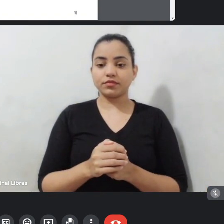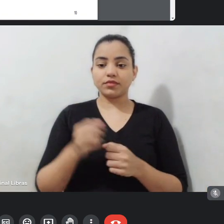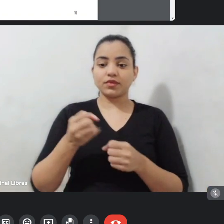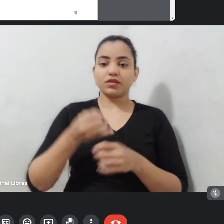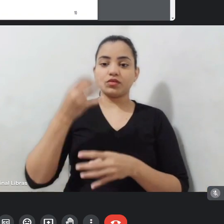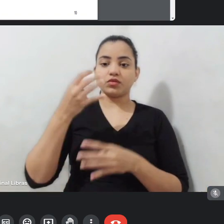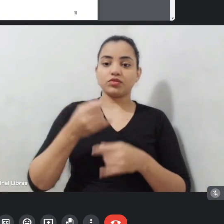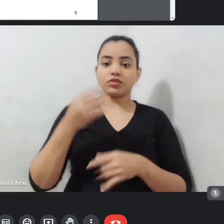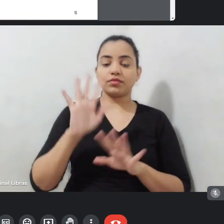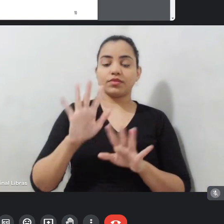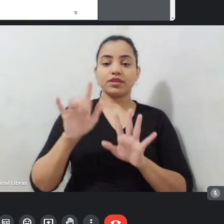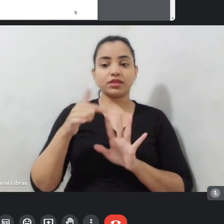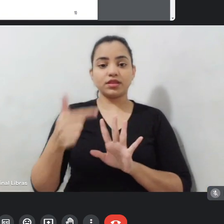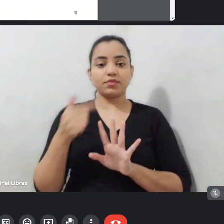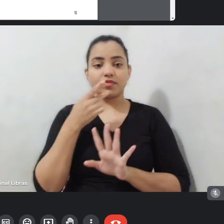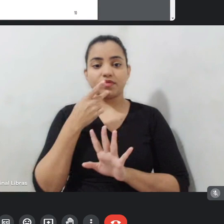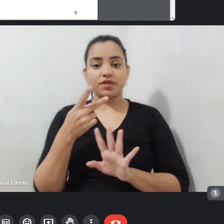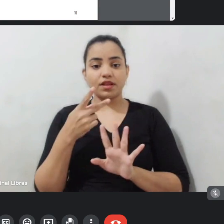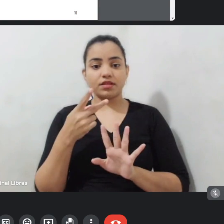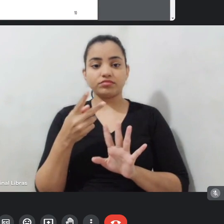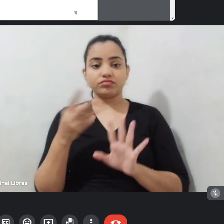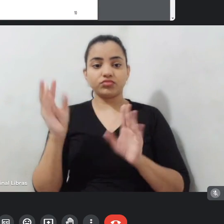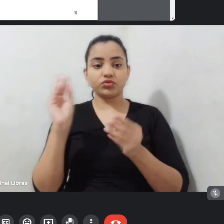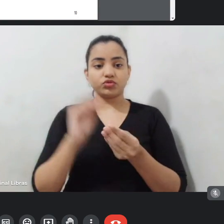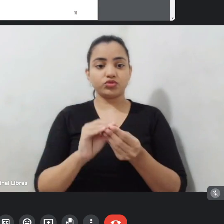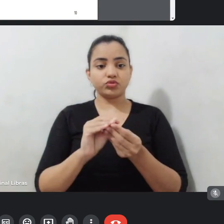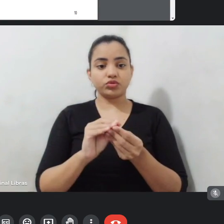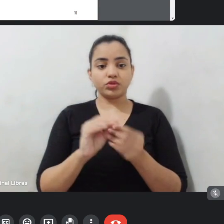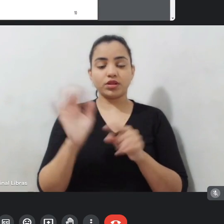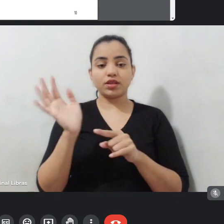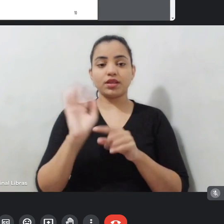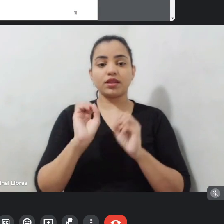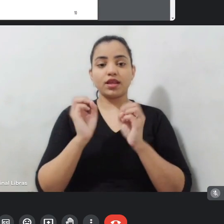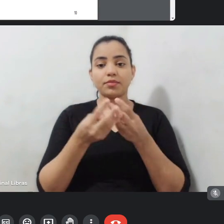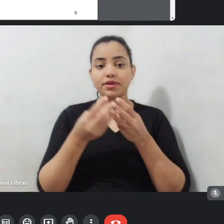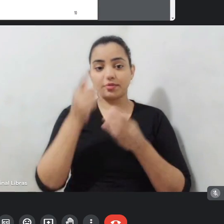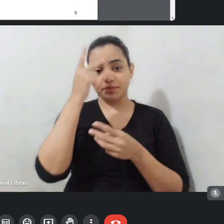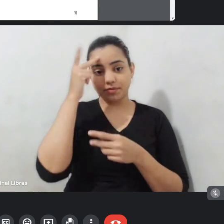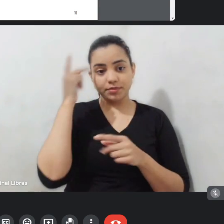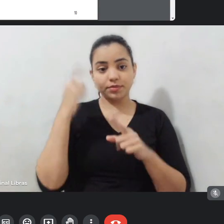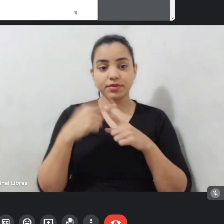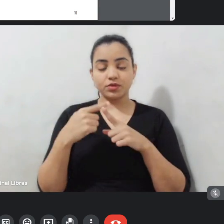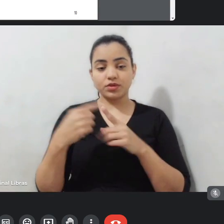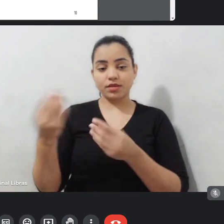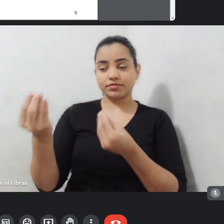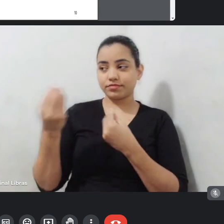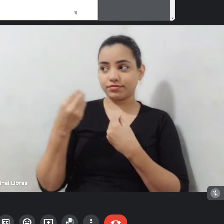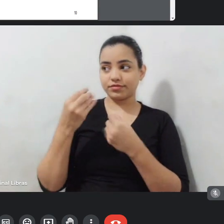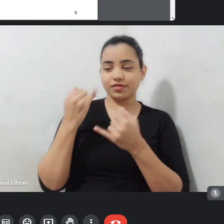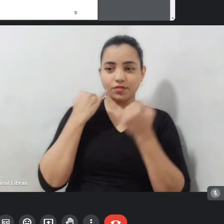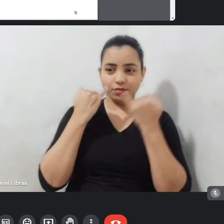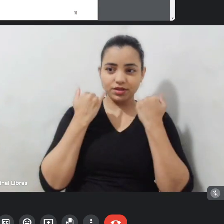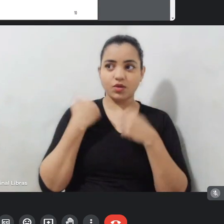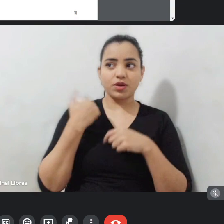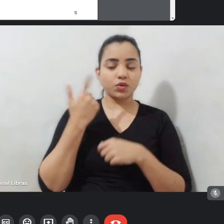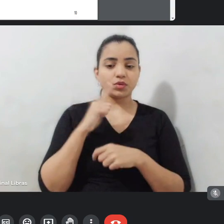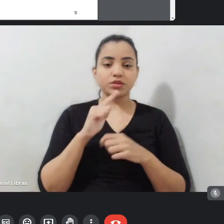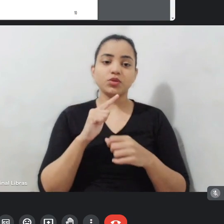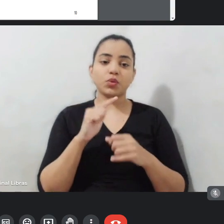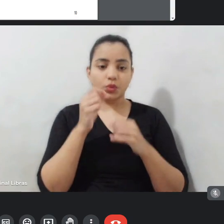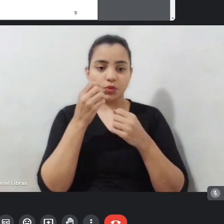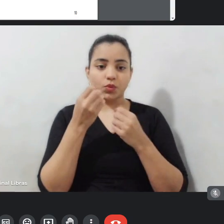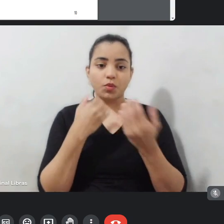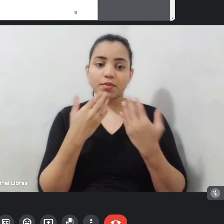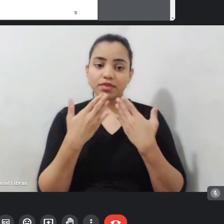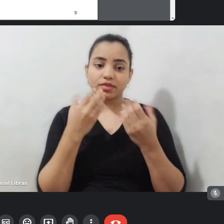consegue juntar essas informações principais aqui e traz para mim no passo comentário, tá bom? Então, para quem não sabe audiovisual,